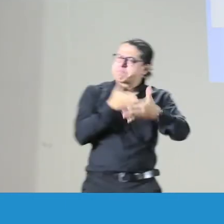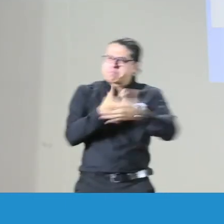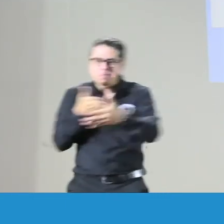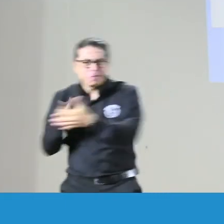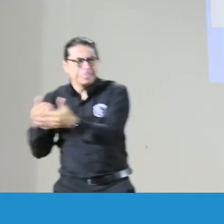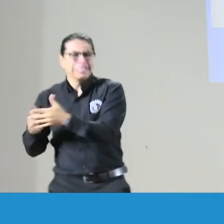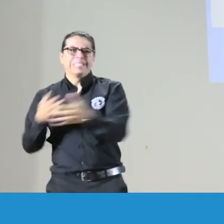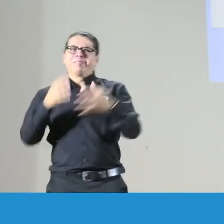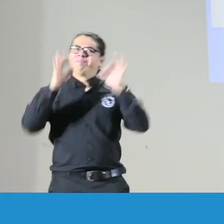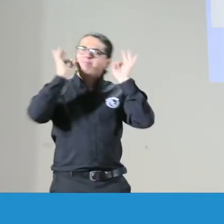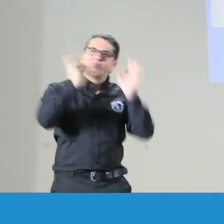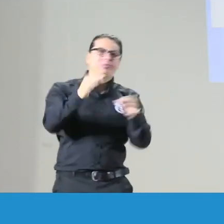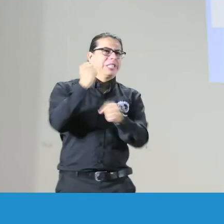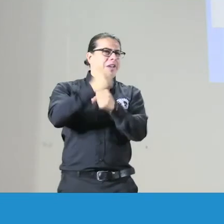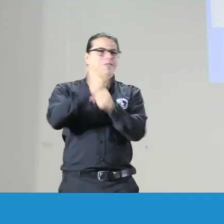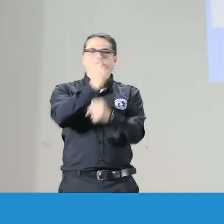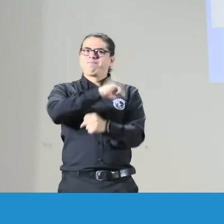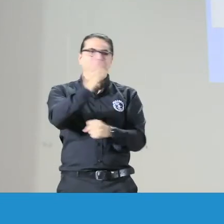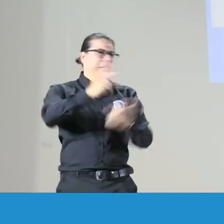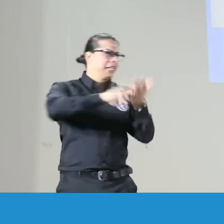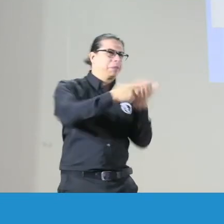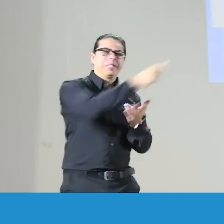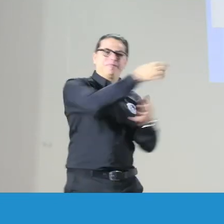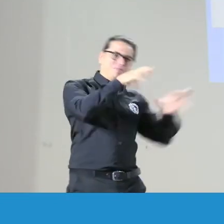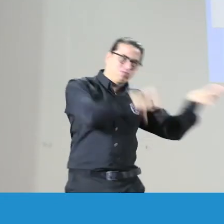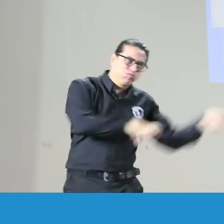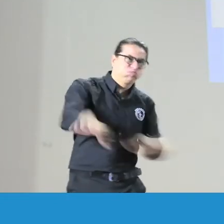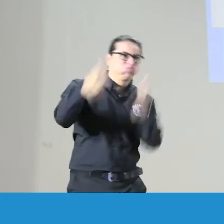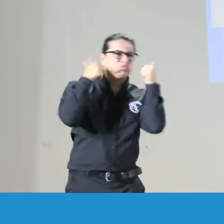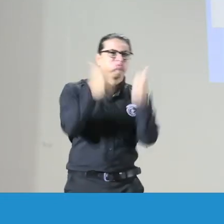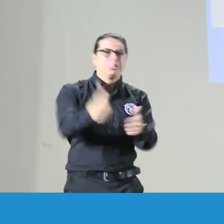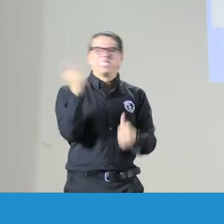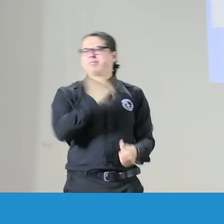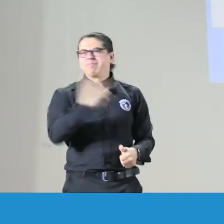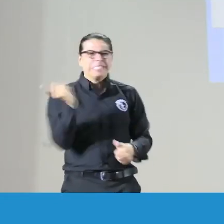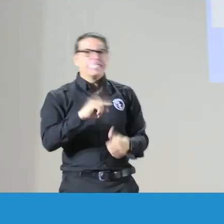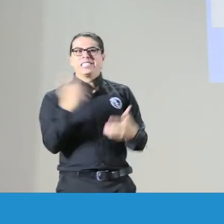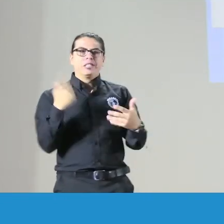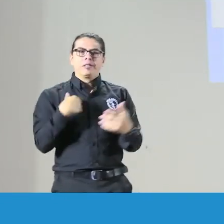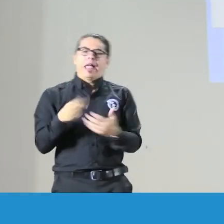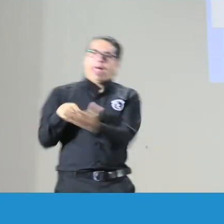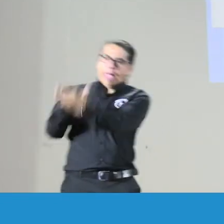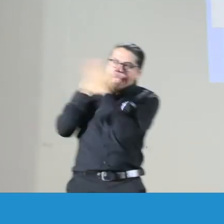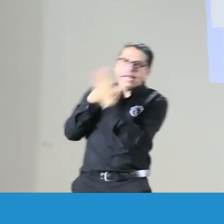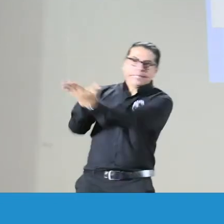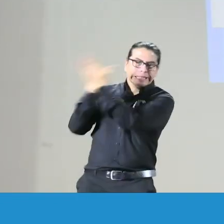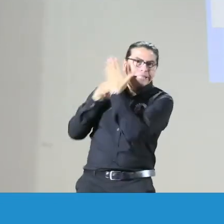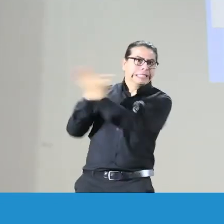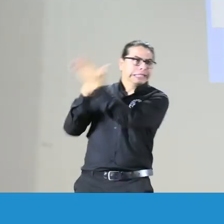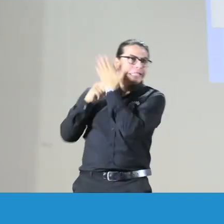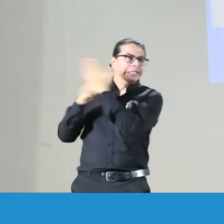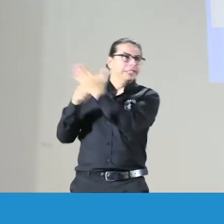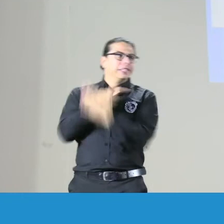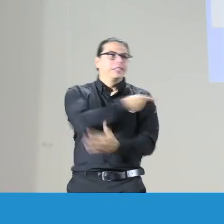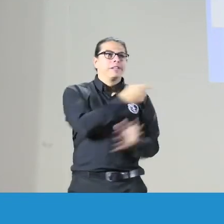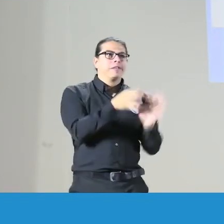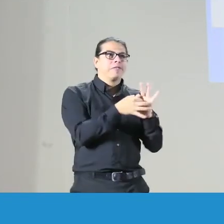de pronto, en las situaciones laborales, lo que sucedía con los intérpretes, sus actitudes, que no eran las mejores,